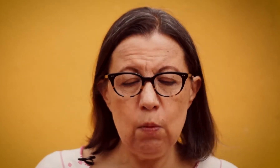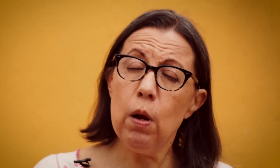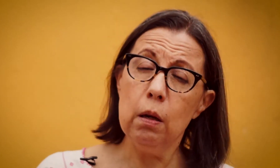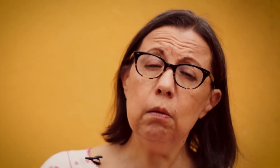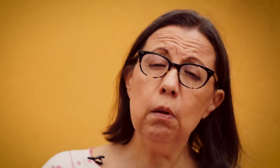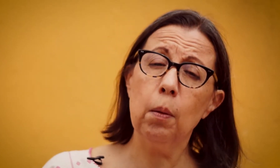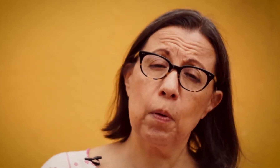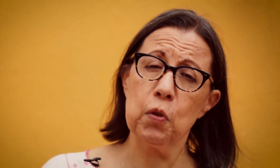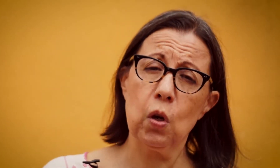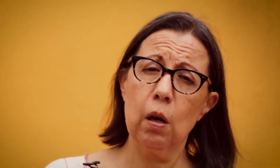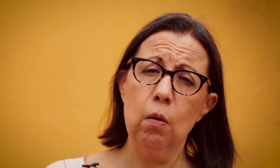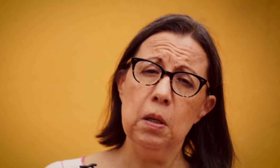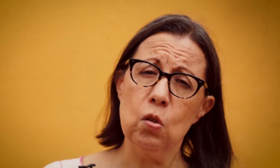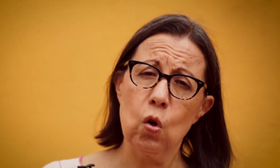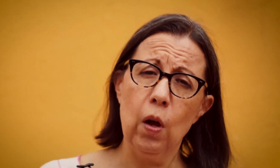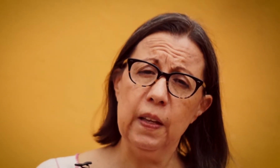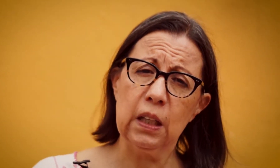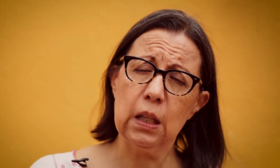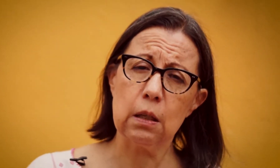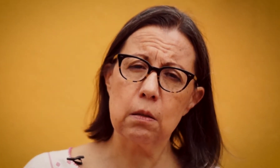bueno, la profesora comenzó a dictar.